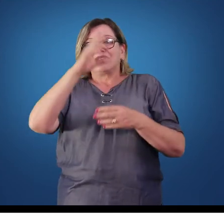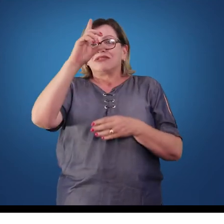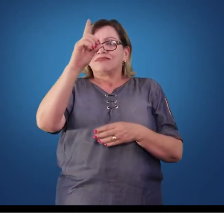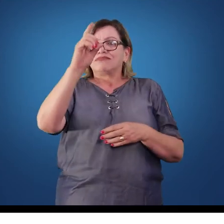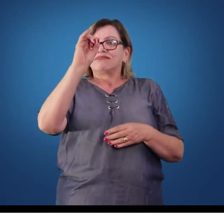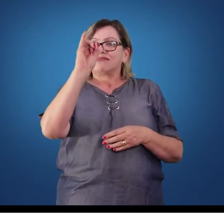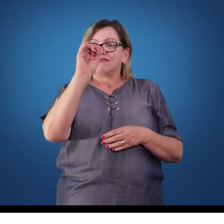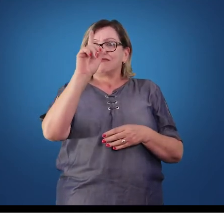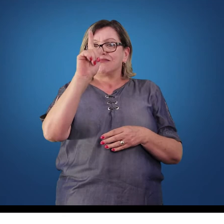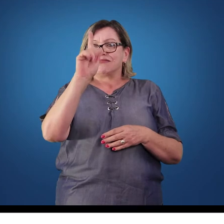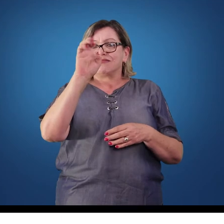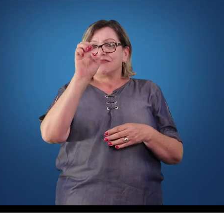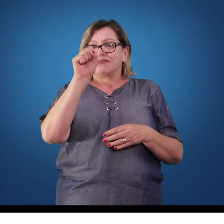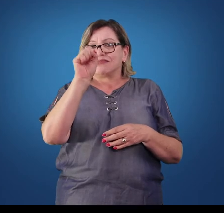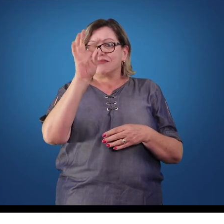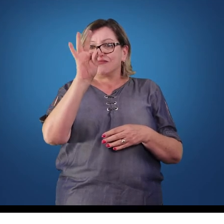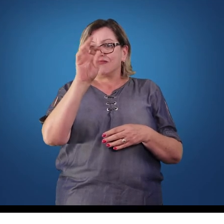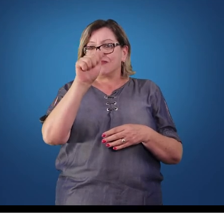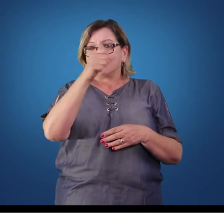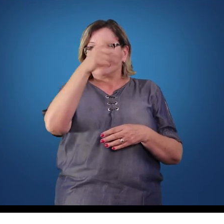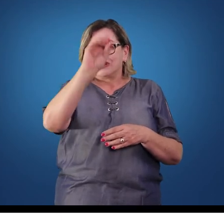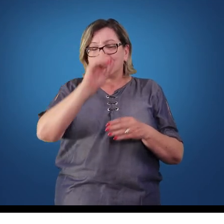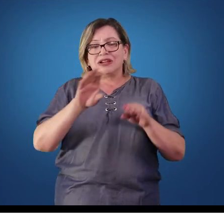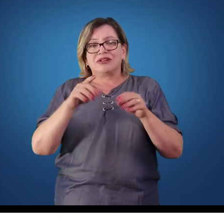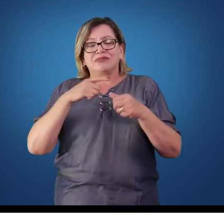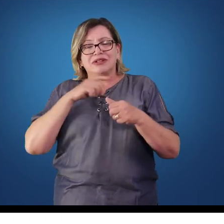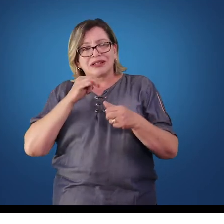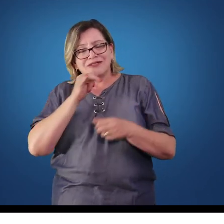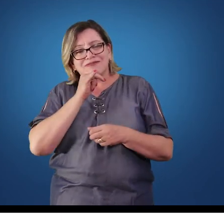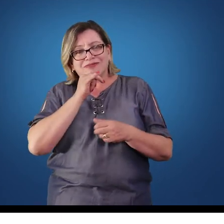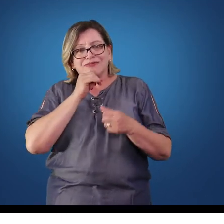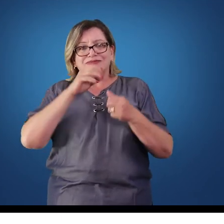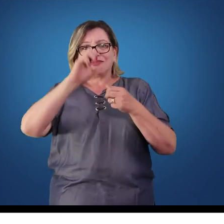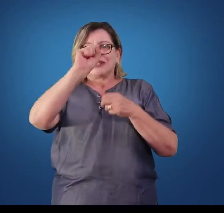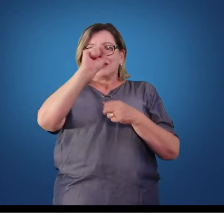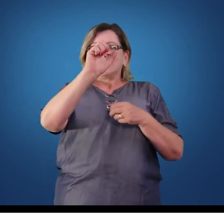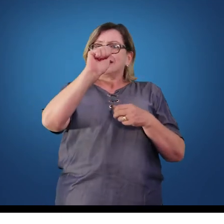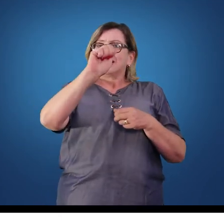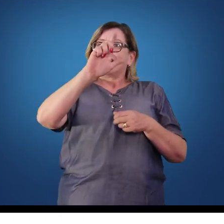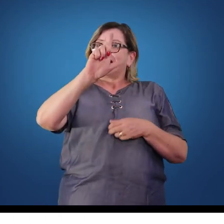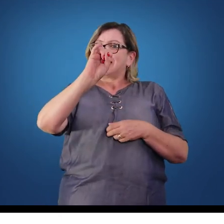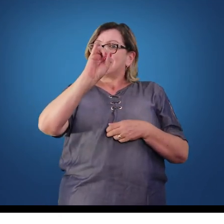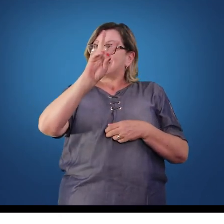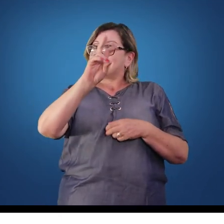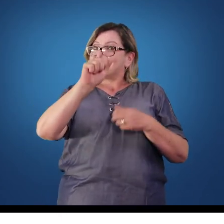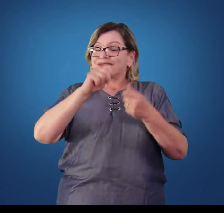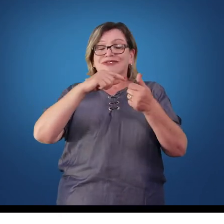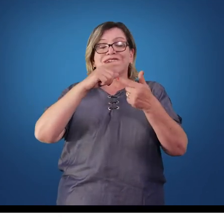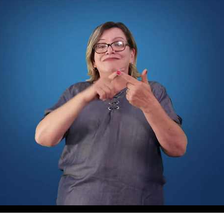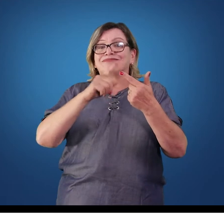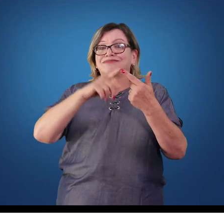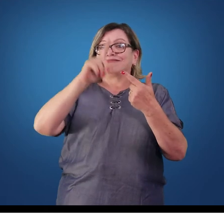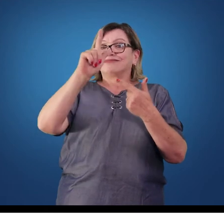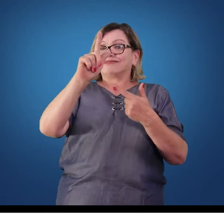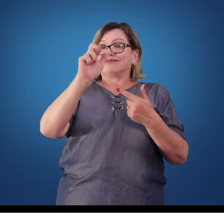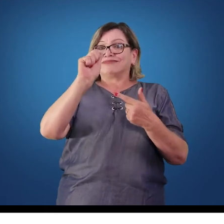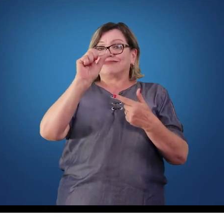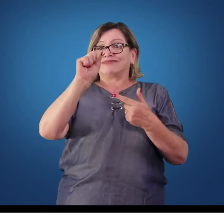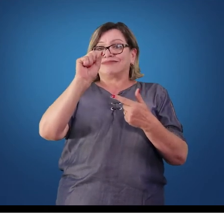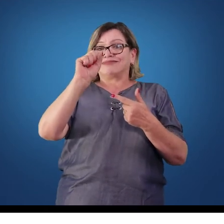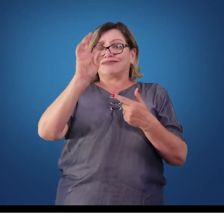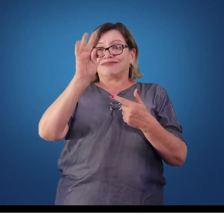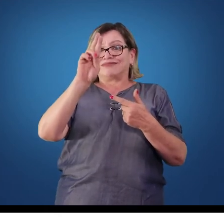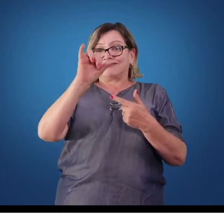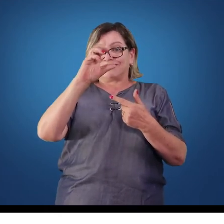secreções, podemos destacar a secreção salivar, a gástrica, pancreática, hepática e